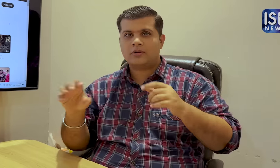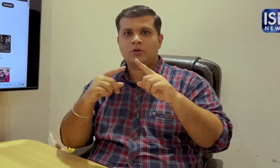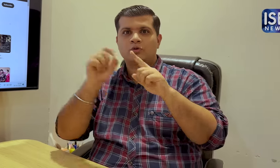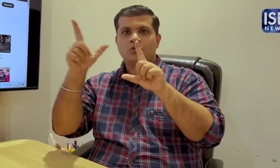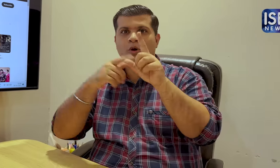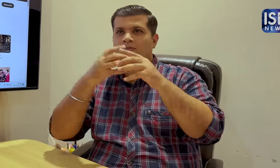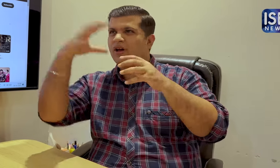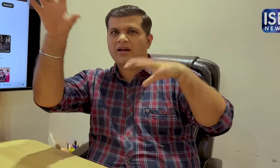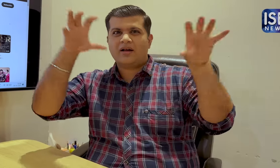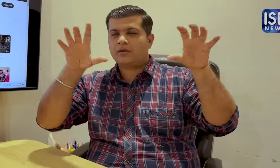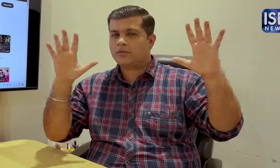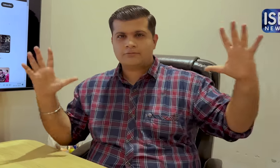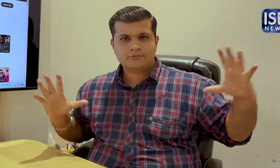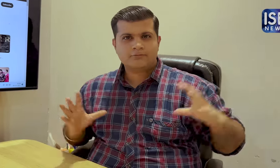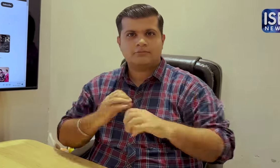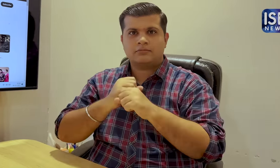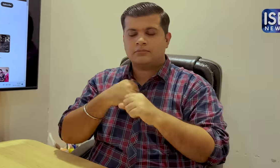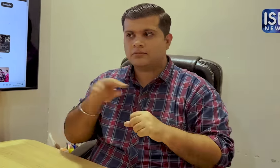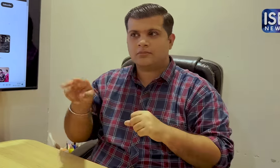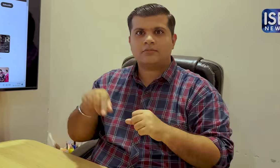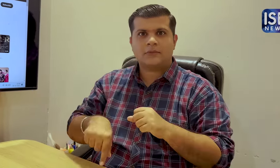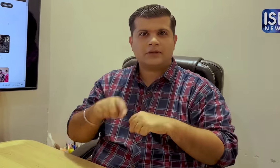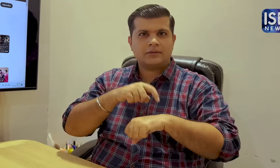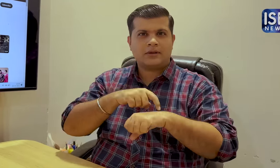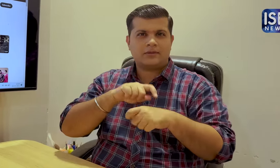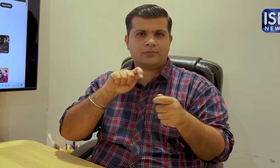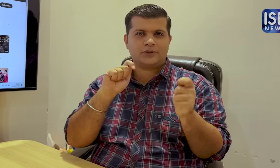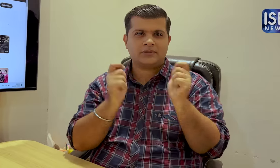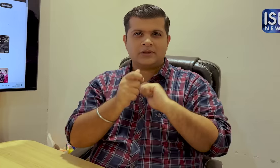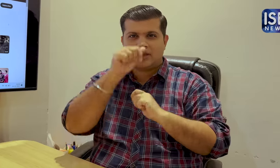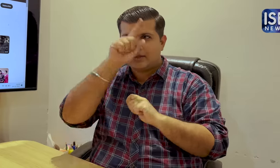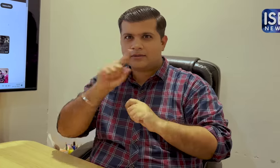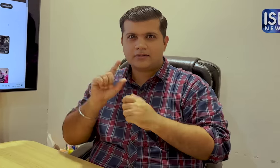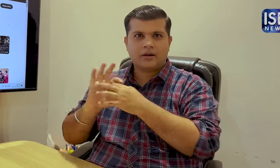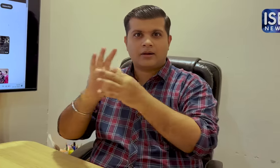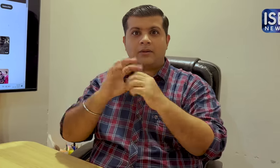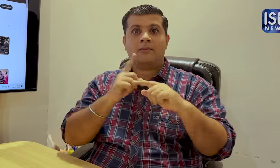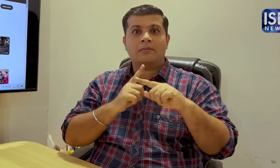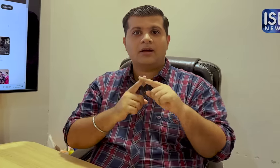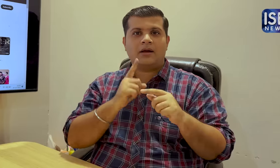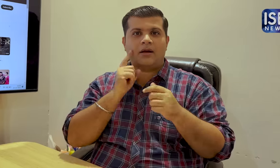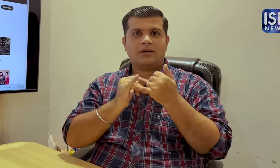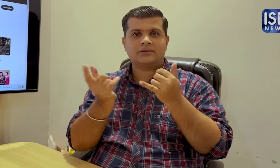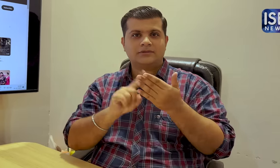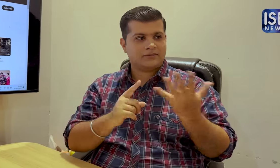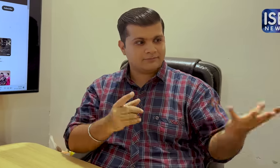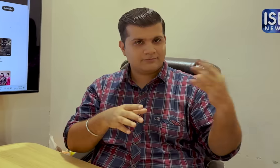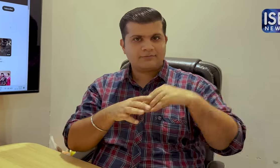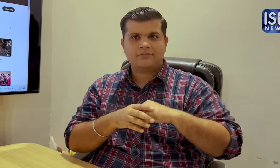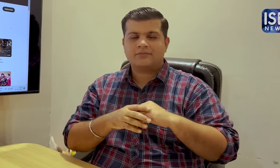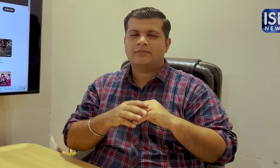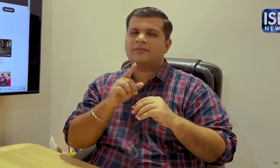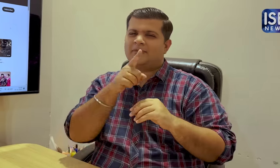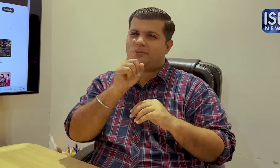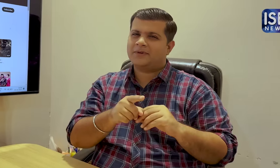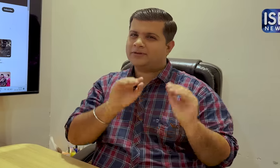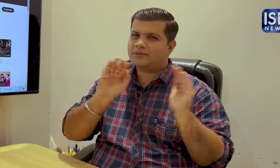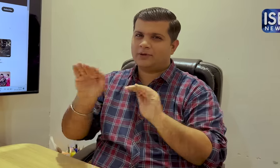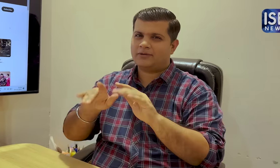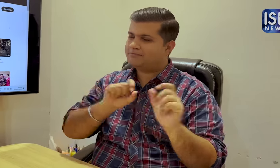अलग होता था इस फिल्म में सभी को एक साथ ला दिया है सच्मुठ समय बदल गया है आएसल व्याख्या भी है आपको इनका